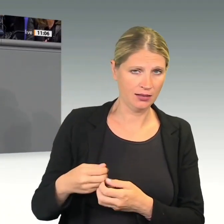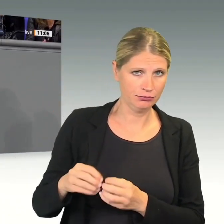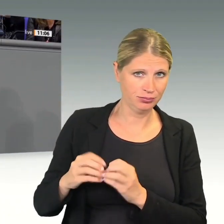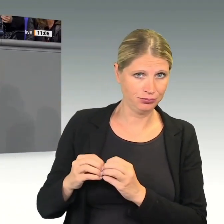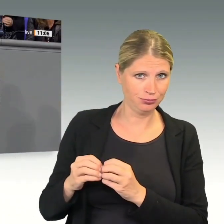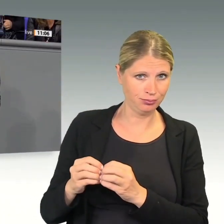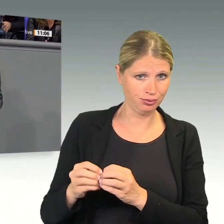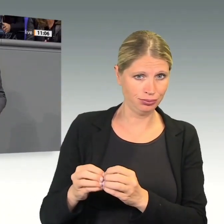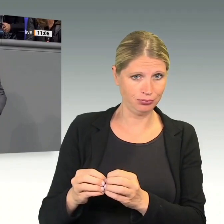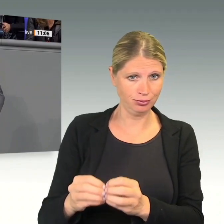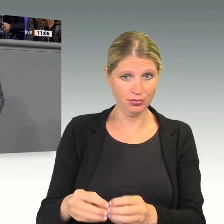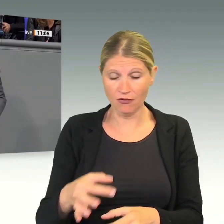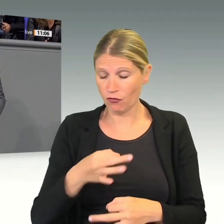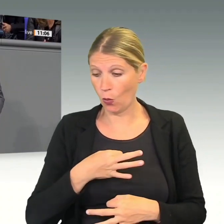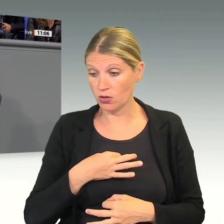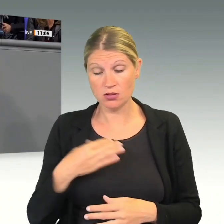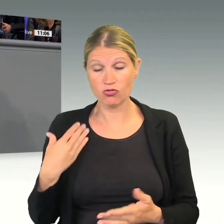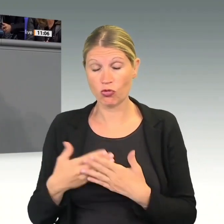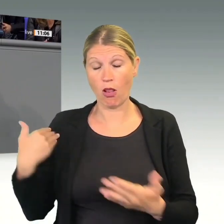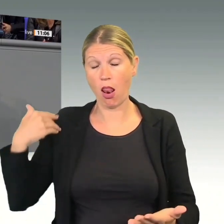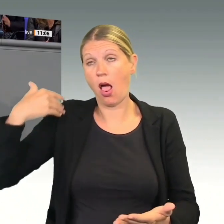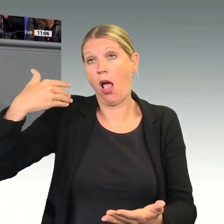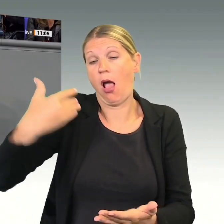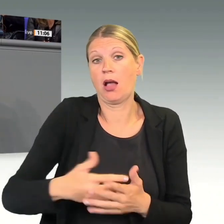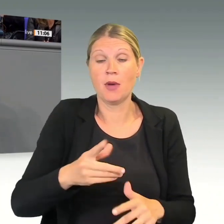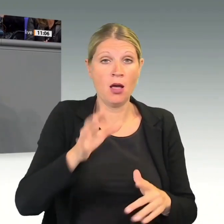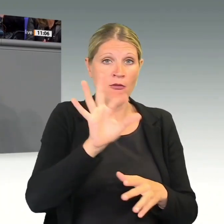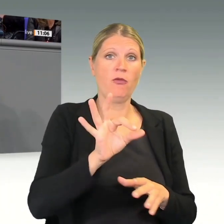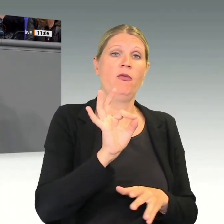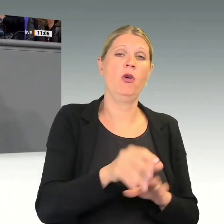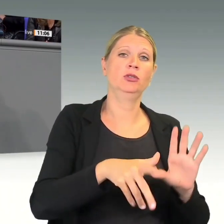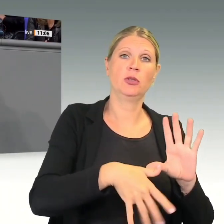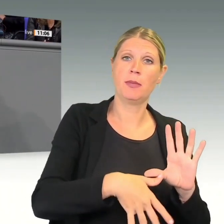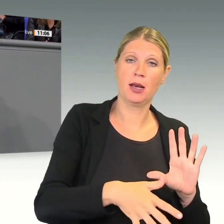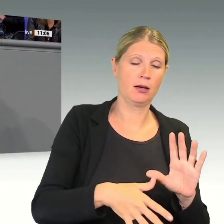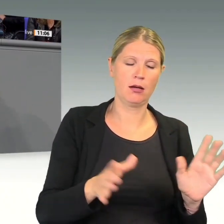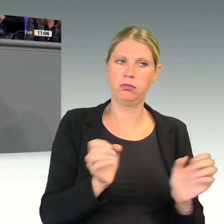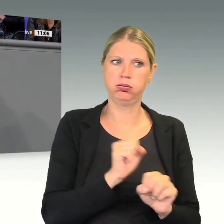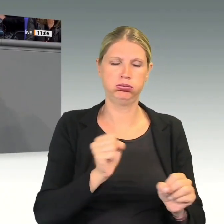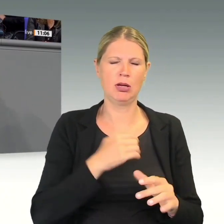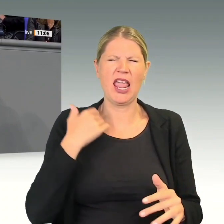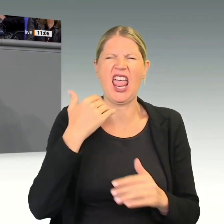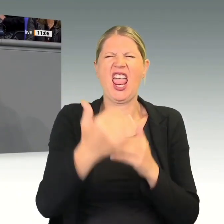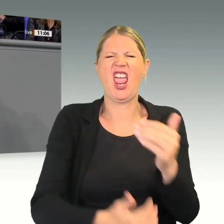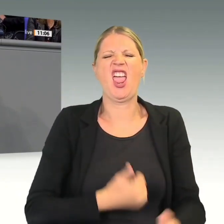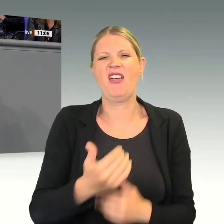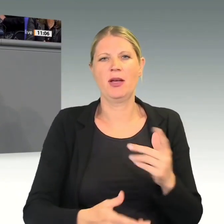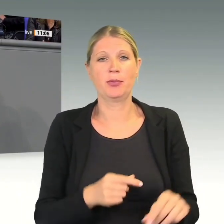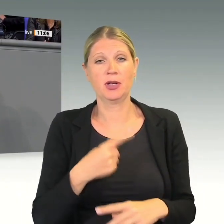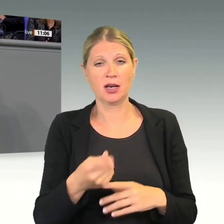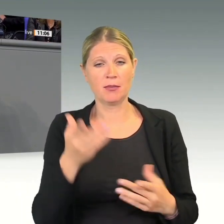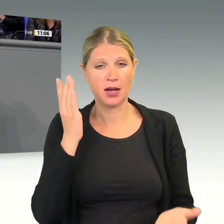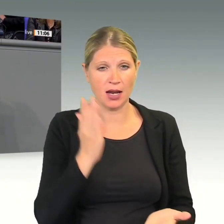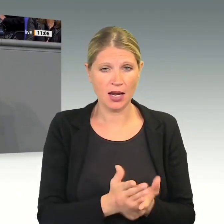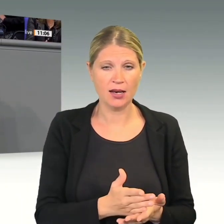Südamerika eine Ewigkeit. Deshalb sage ich, wenn es am Ende zum Schwur kommt, dann ist das, was dann auf dem Tisch liegt,